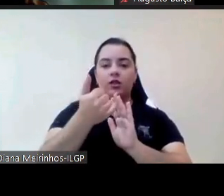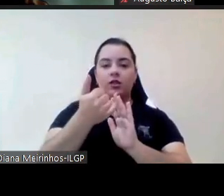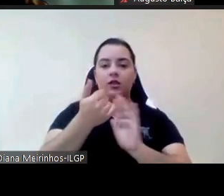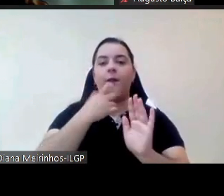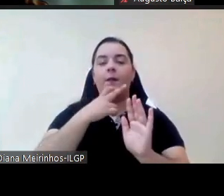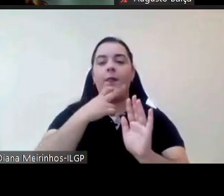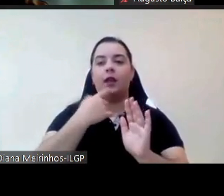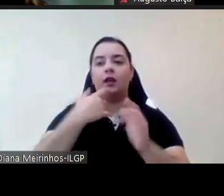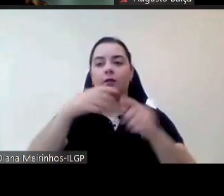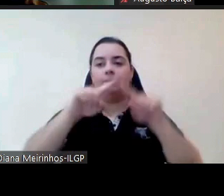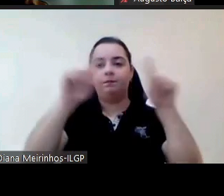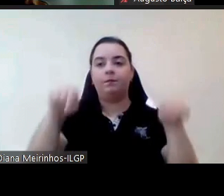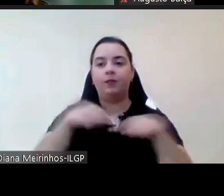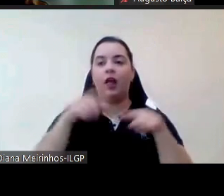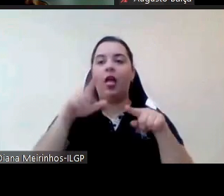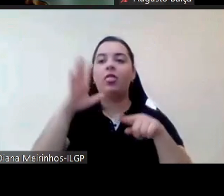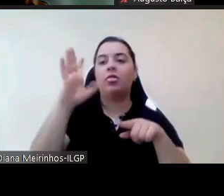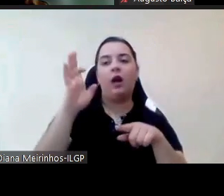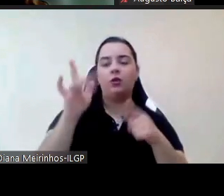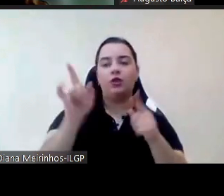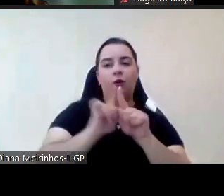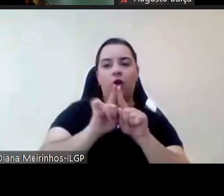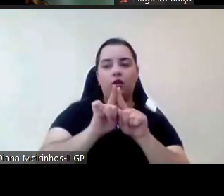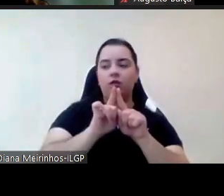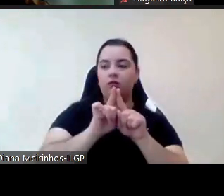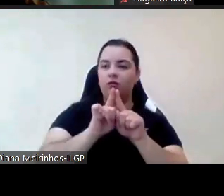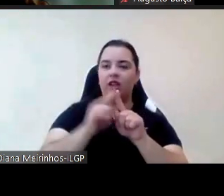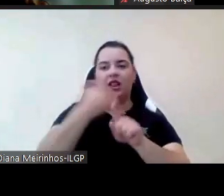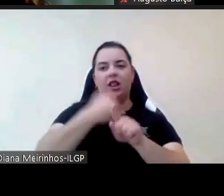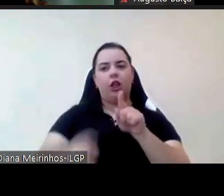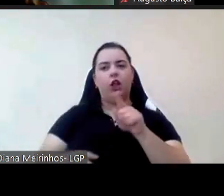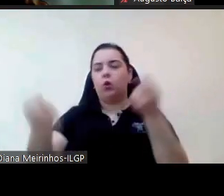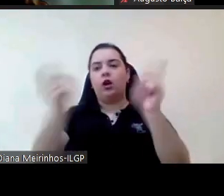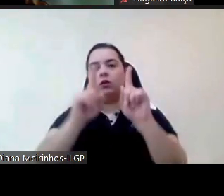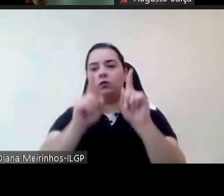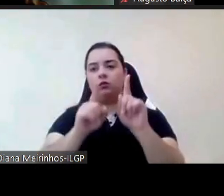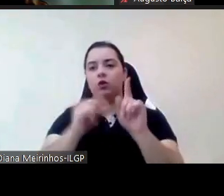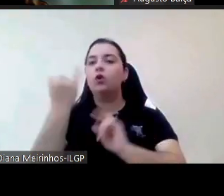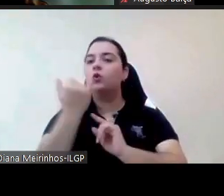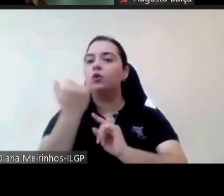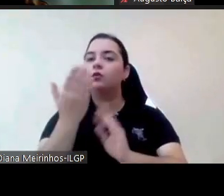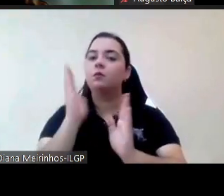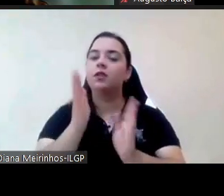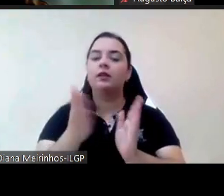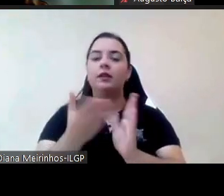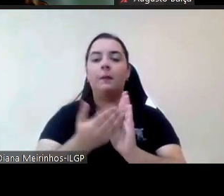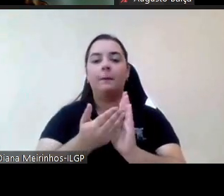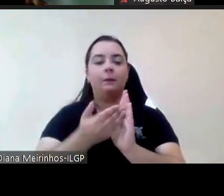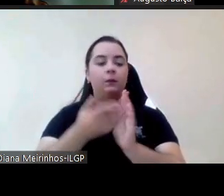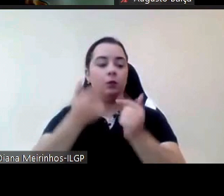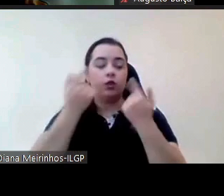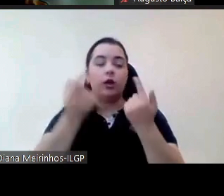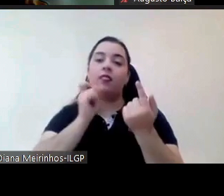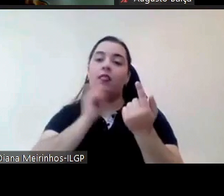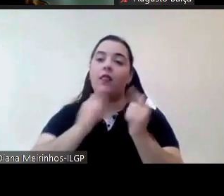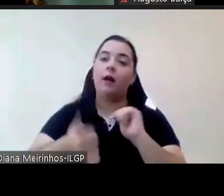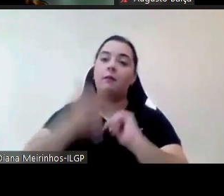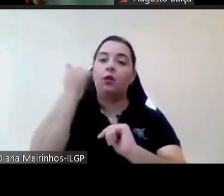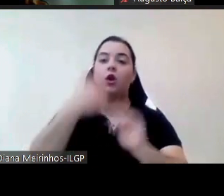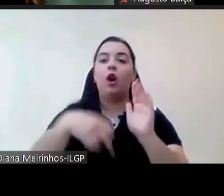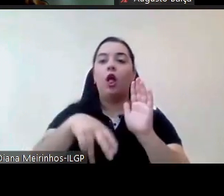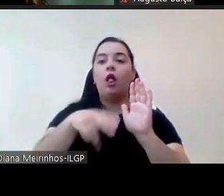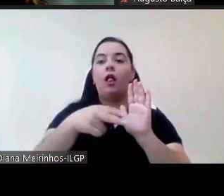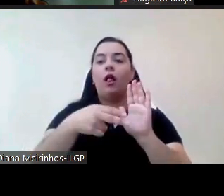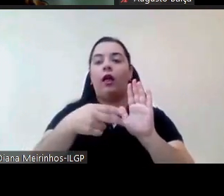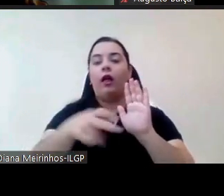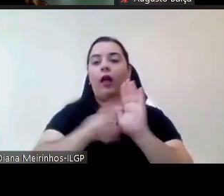para demonstrar que é possível melhorar que é possível aperfeiçoar as normas que temos por exemplo na lei